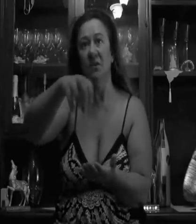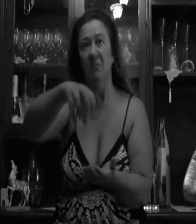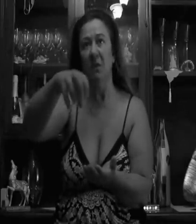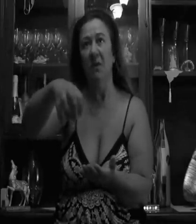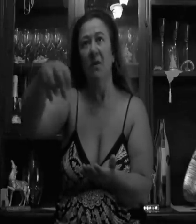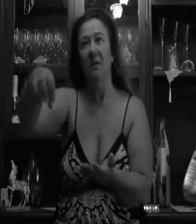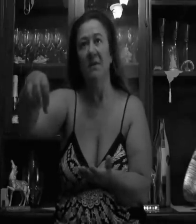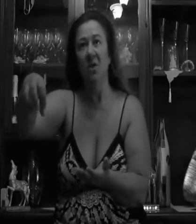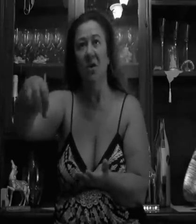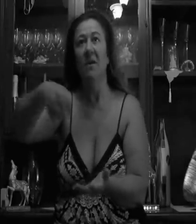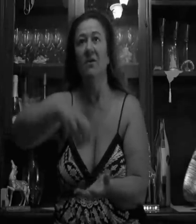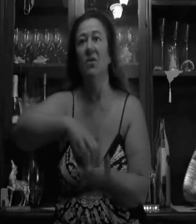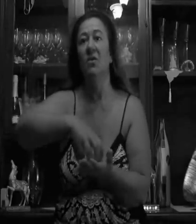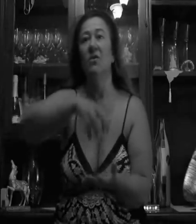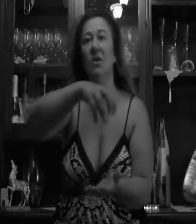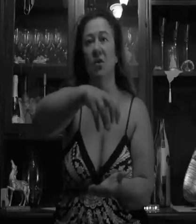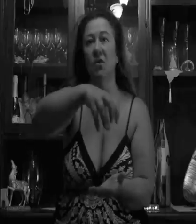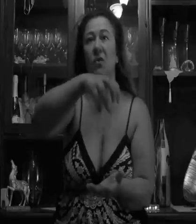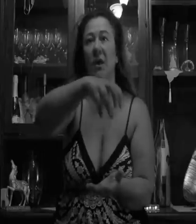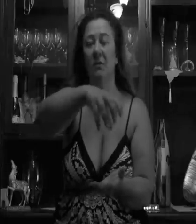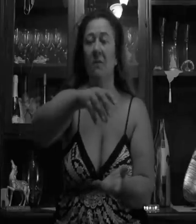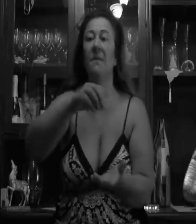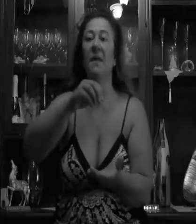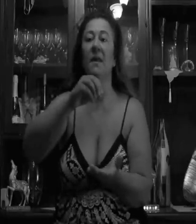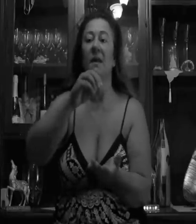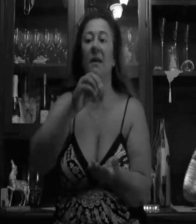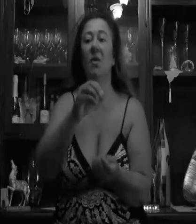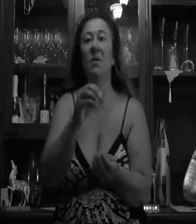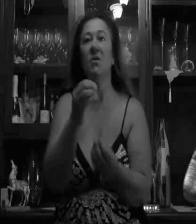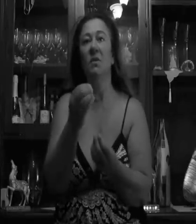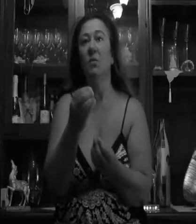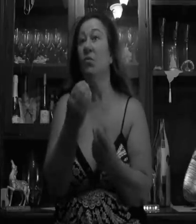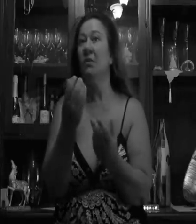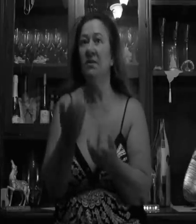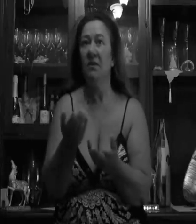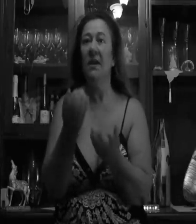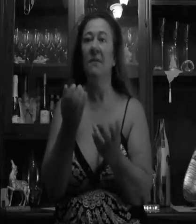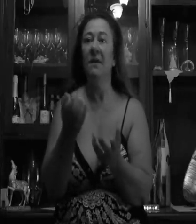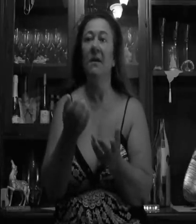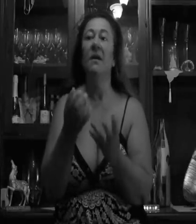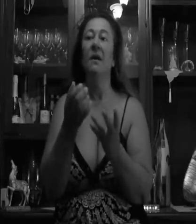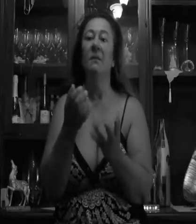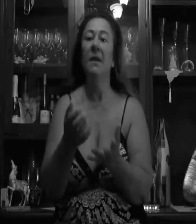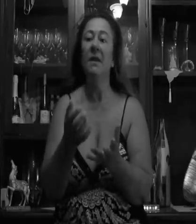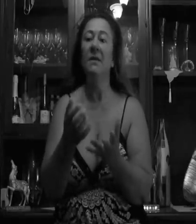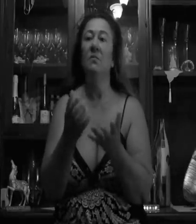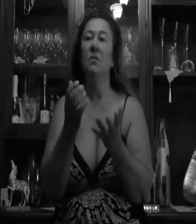sono sempre quelle persone che sono sotto chemia. L'abbiamo preso come spunto Passovela, perché? Perché ad esempio